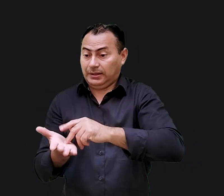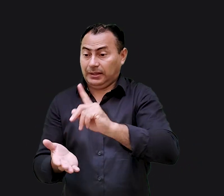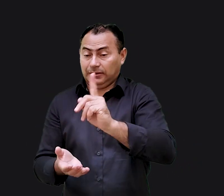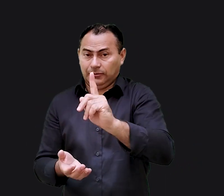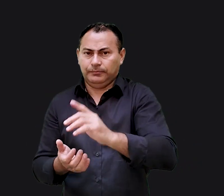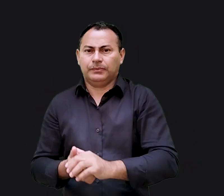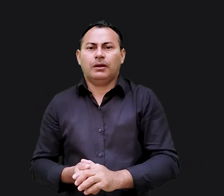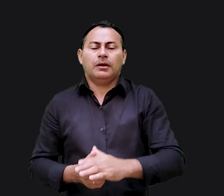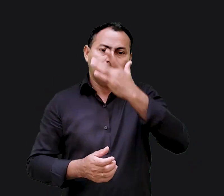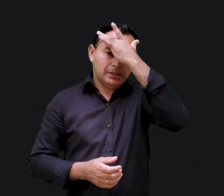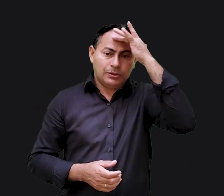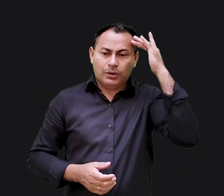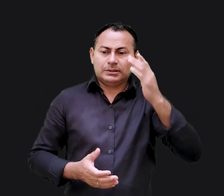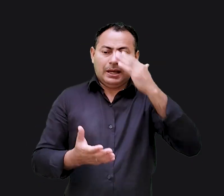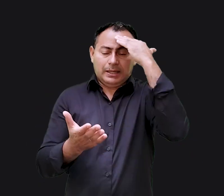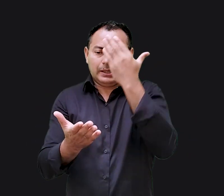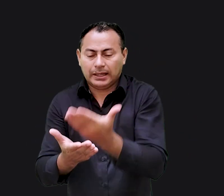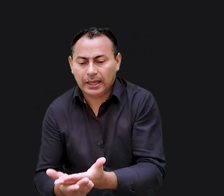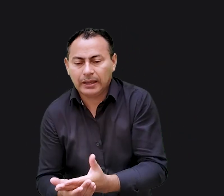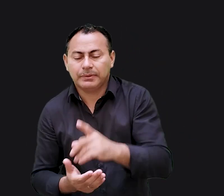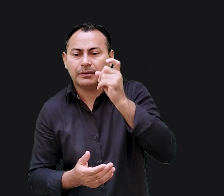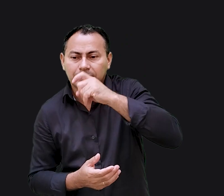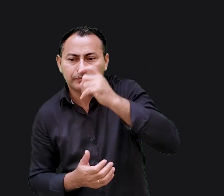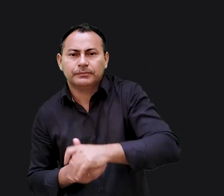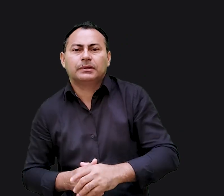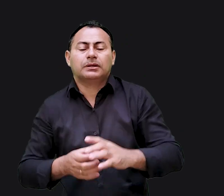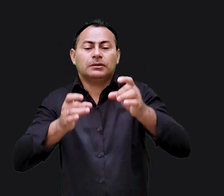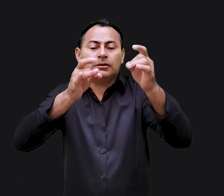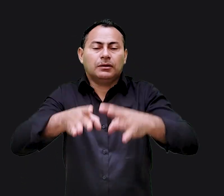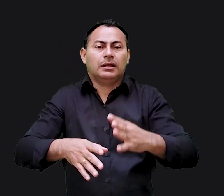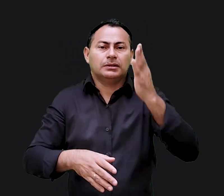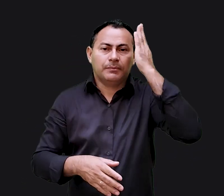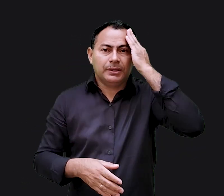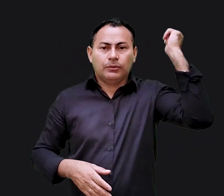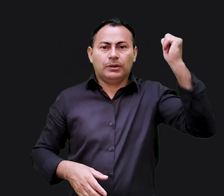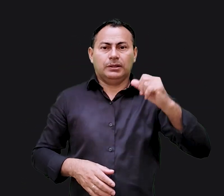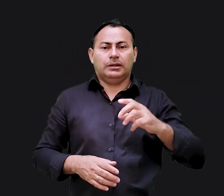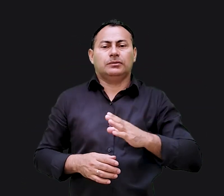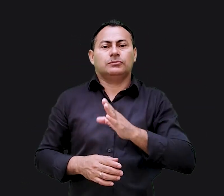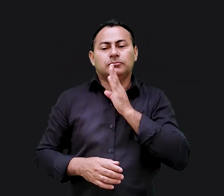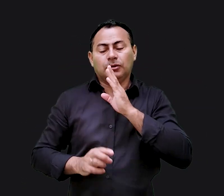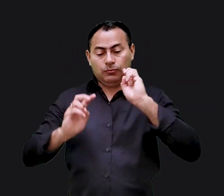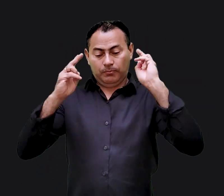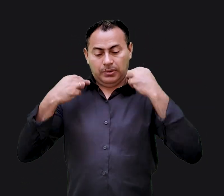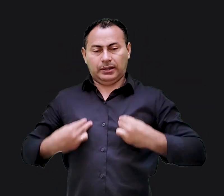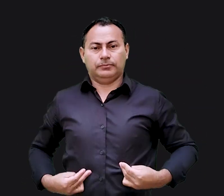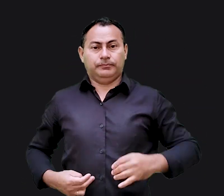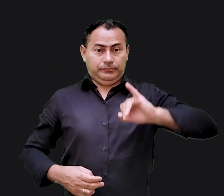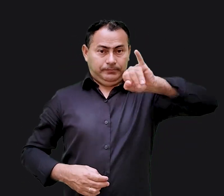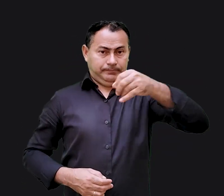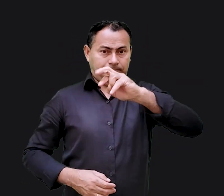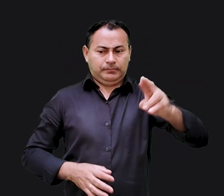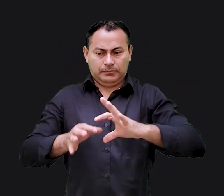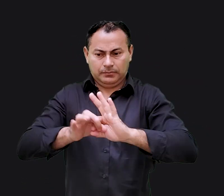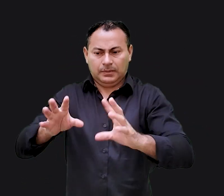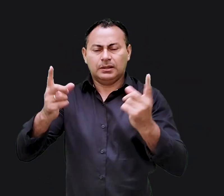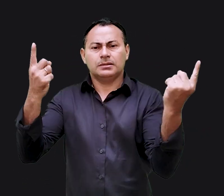o povo acredita nas mentiras dos escribas então o que sobra é sabedoria e filosofia humana e Jeremias lança um desafio